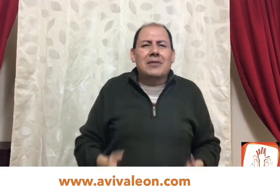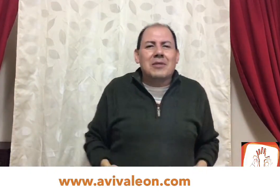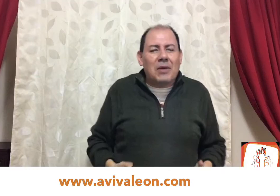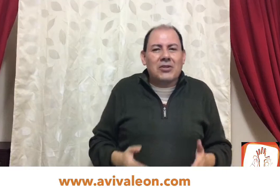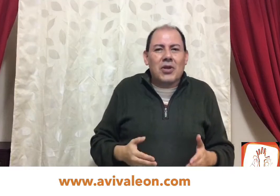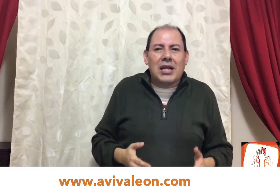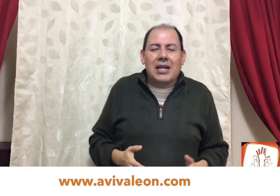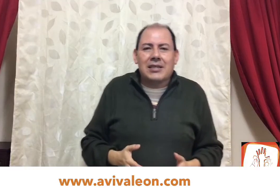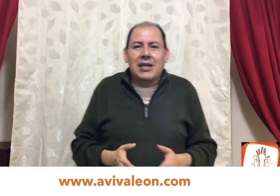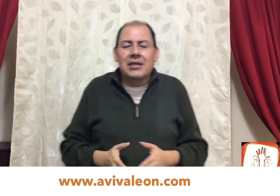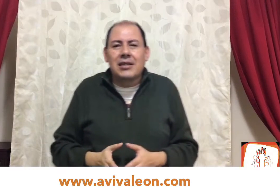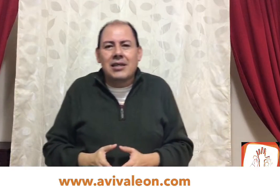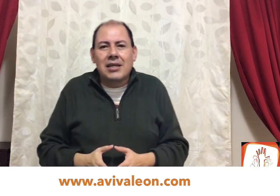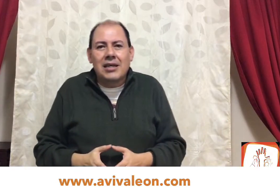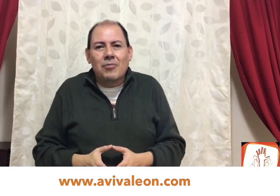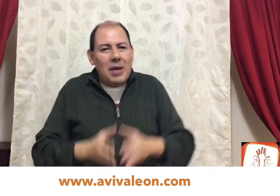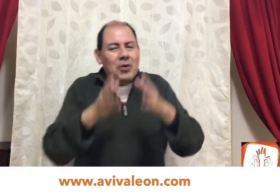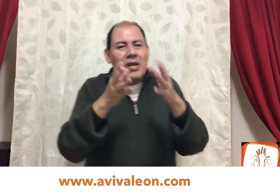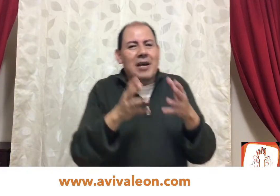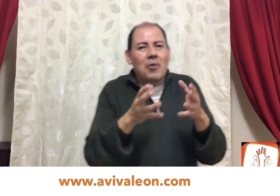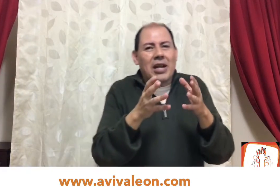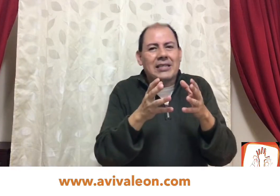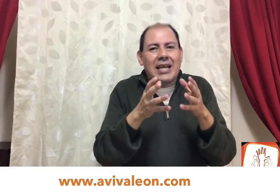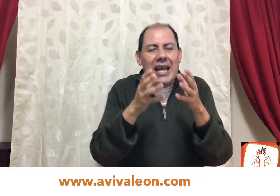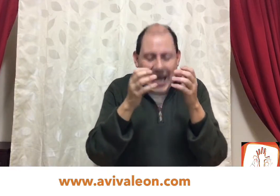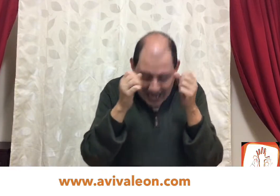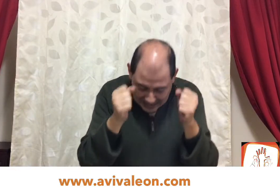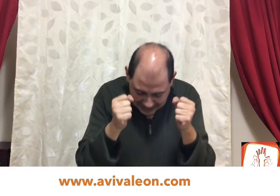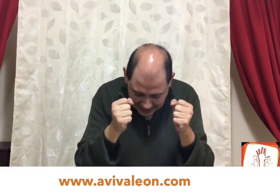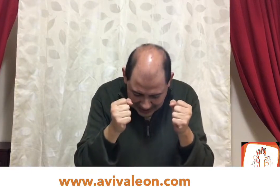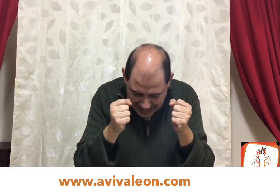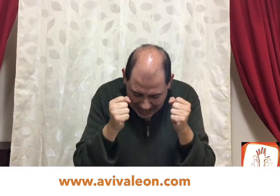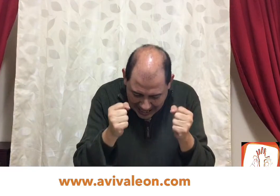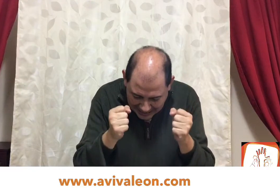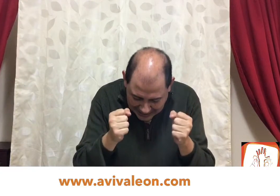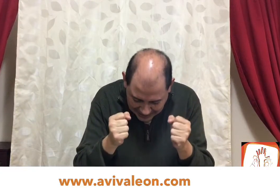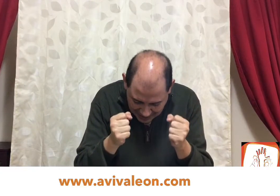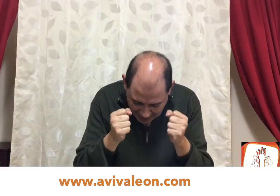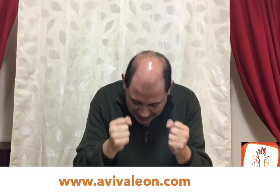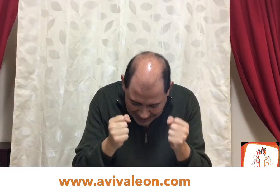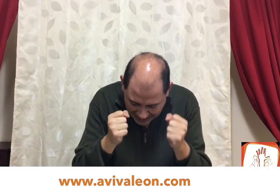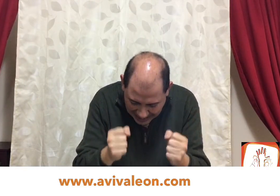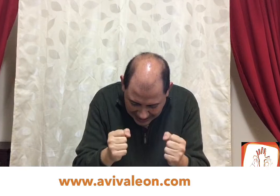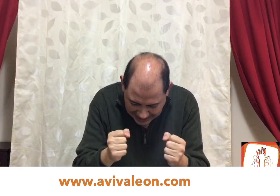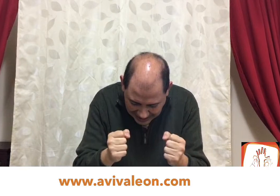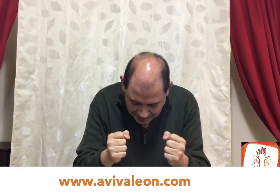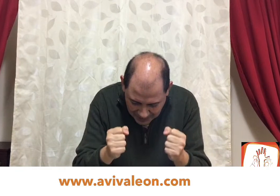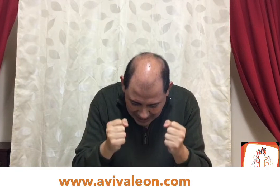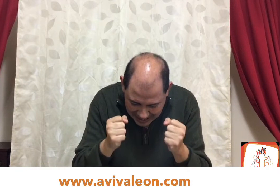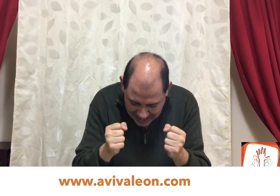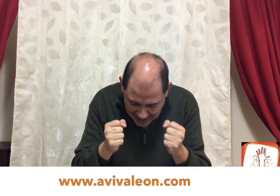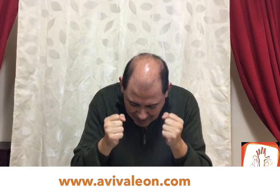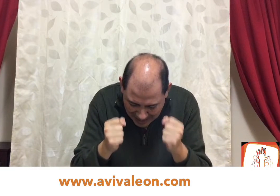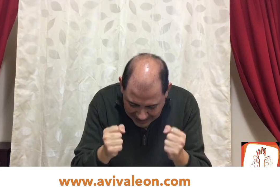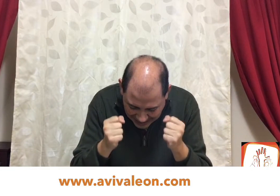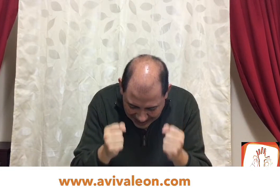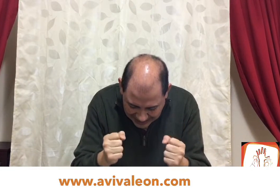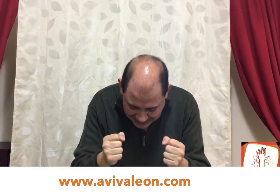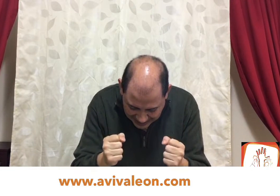veces, pasa eso en la iglesia, voy a poner un ejemplo, que sé que, agárrense, agárrense, Brenda agárrate, ahí, pasa, agárrense,